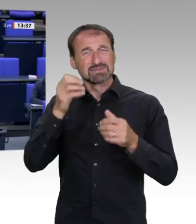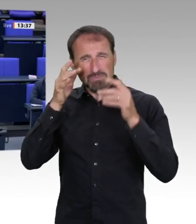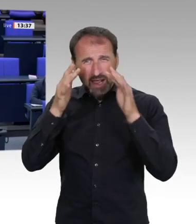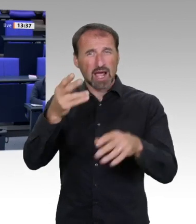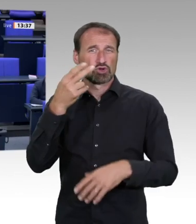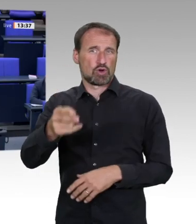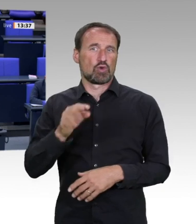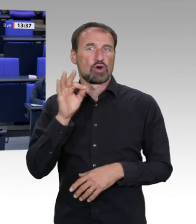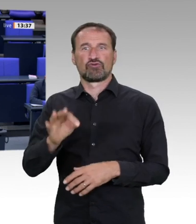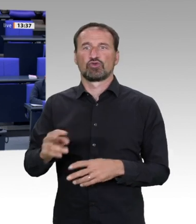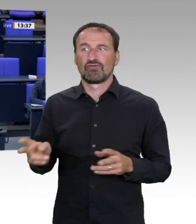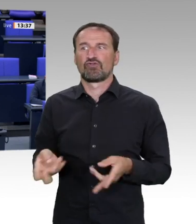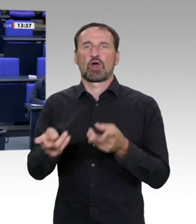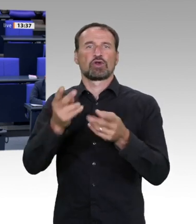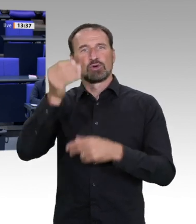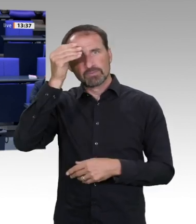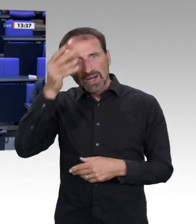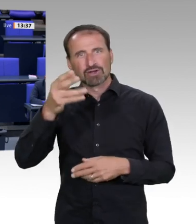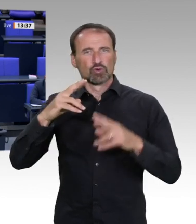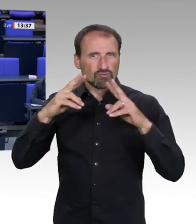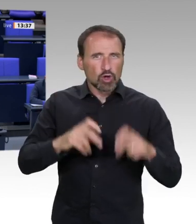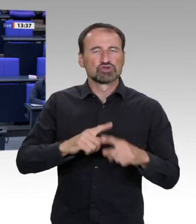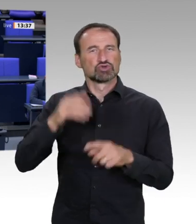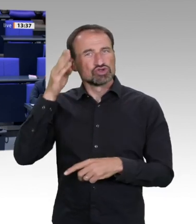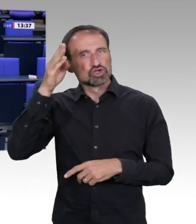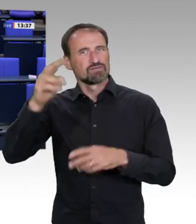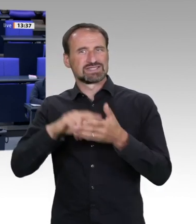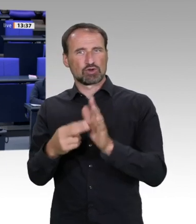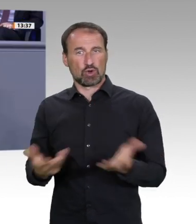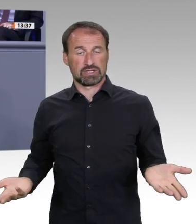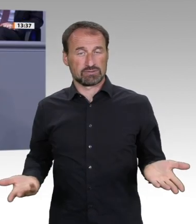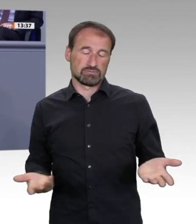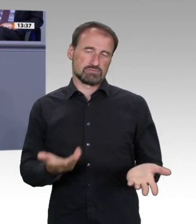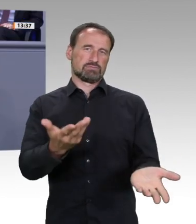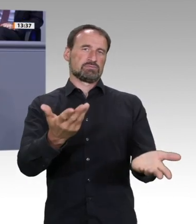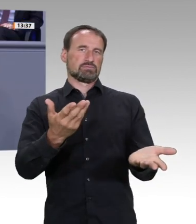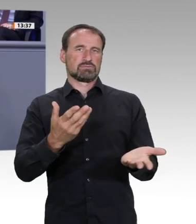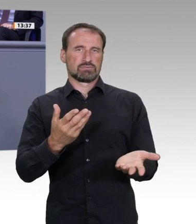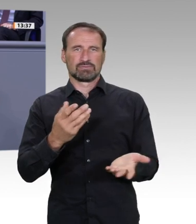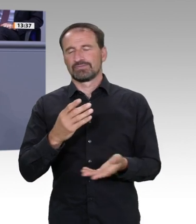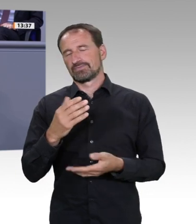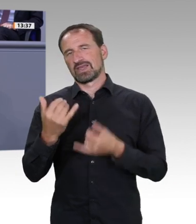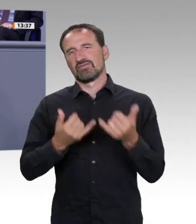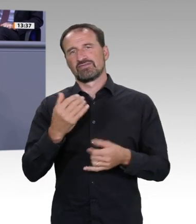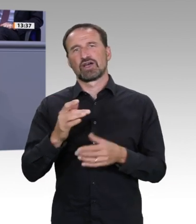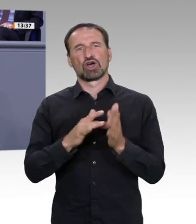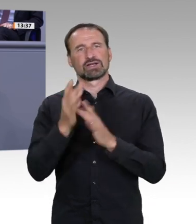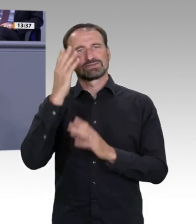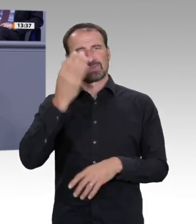Wenn man das hochrechnet, heißt es, die Hälfte der in fünf Jahren zur Verfügung stehenden Mittel. Das heißt, es kann nicht an Bürokratie im Bund